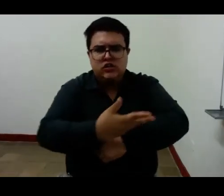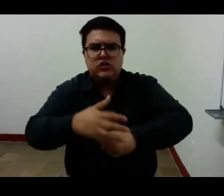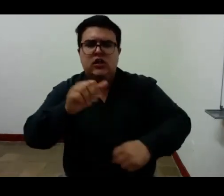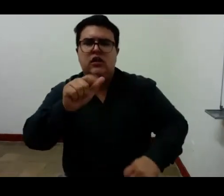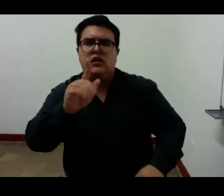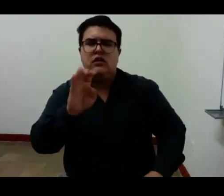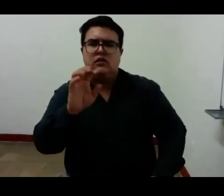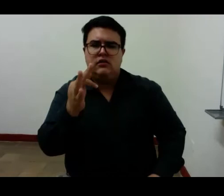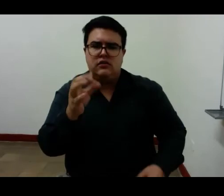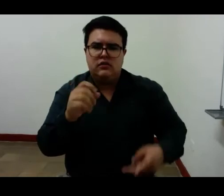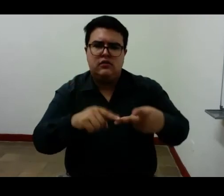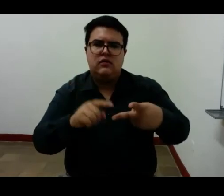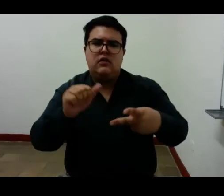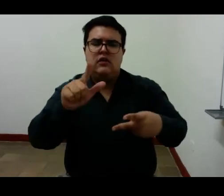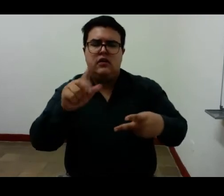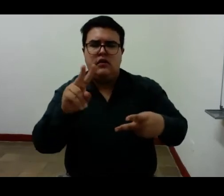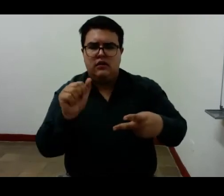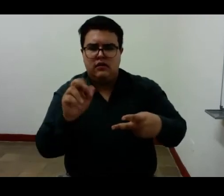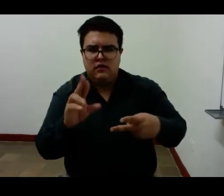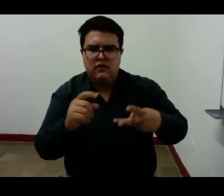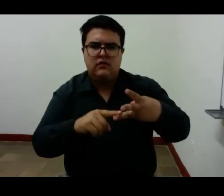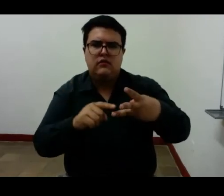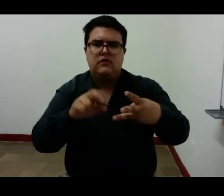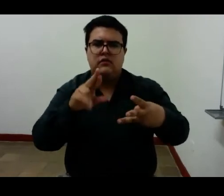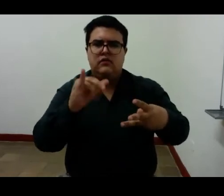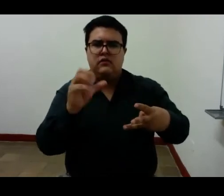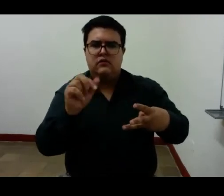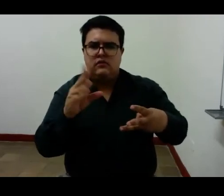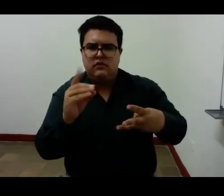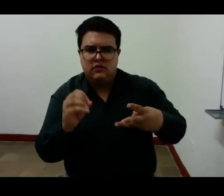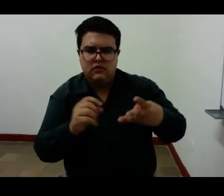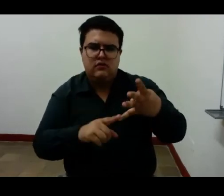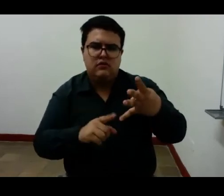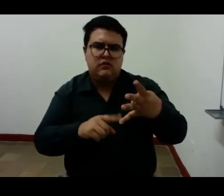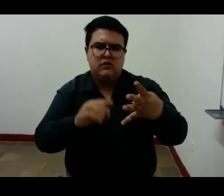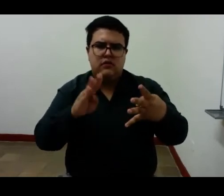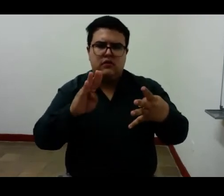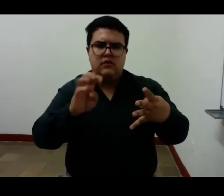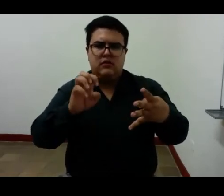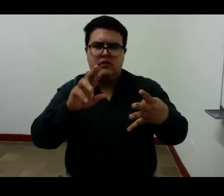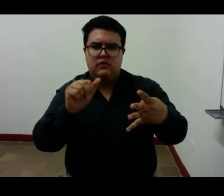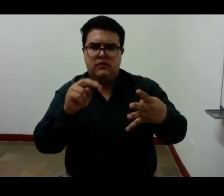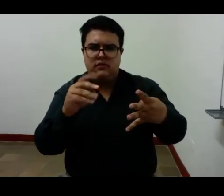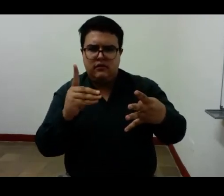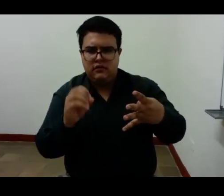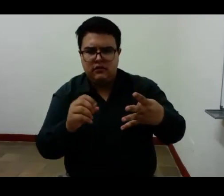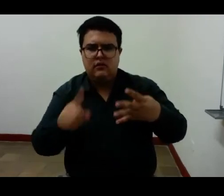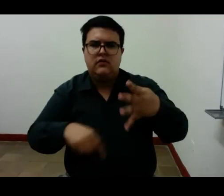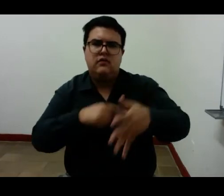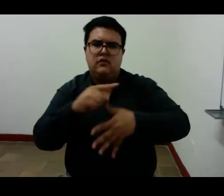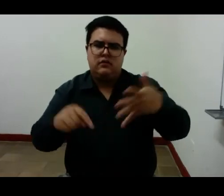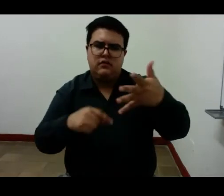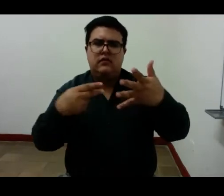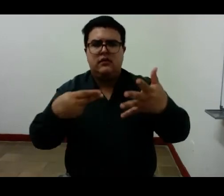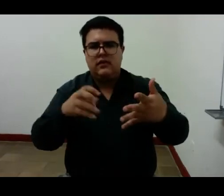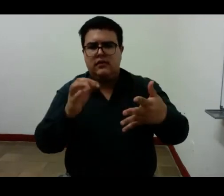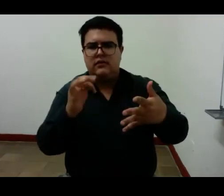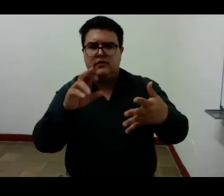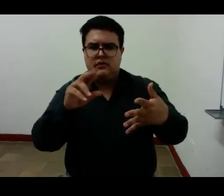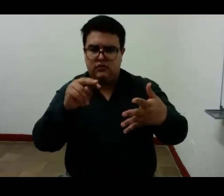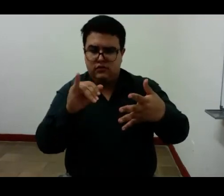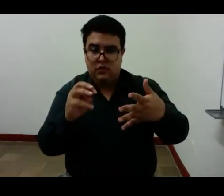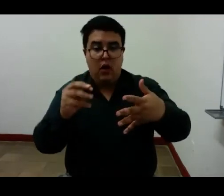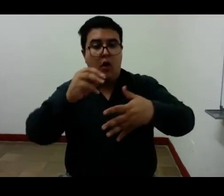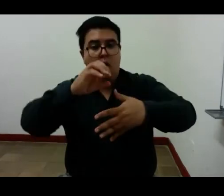Álvaro de Campos Ricardo Reis Fernando Pessoa y Terónimo. Con ellos